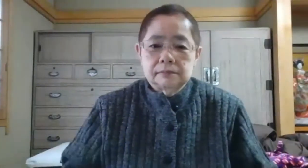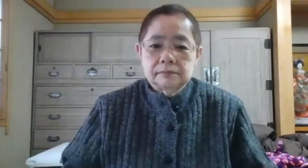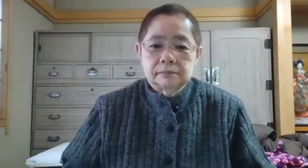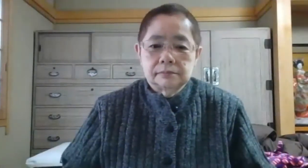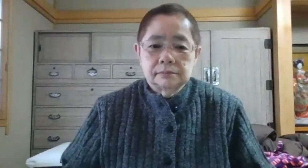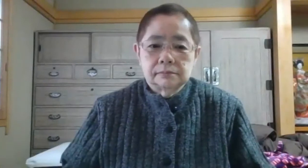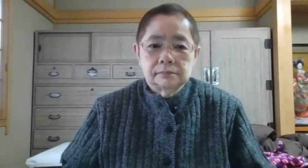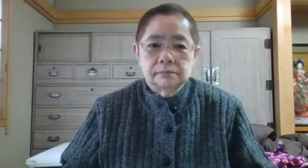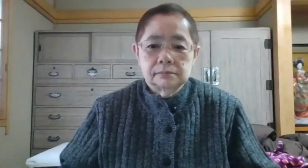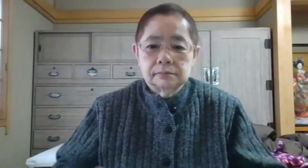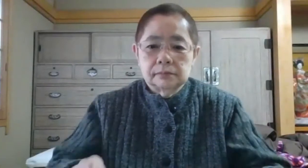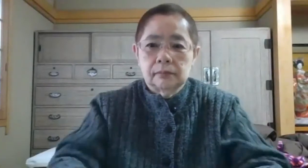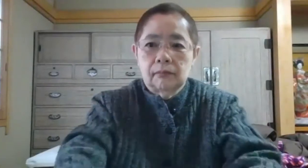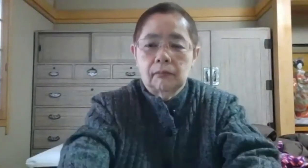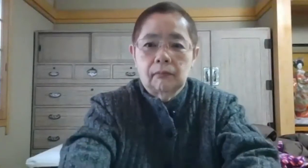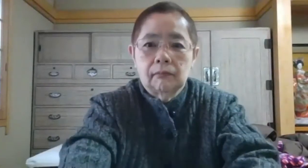心の歌バンドのメンバーであります